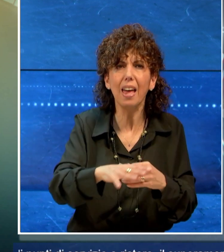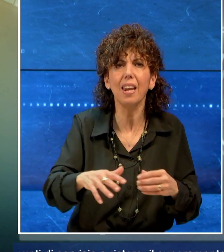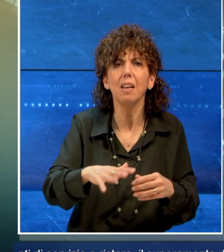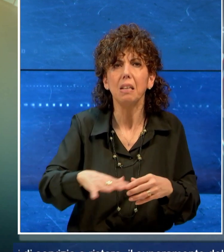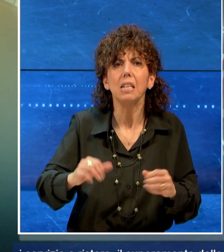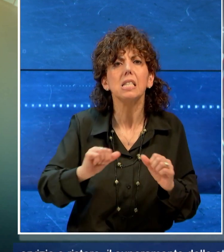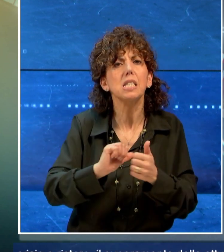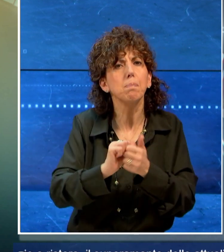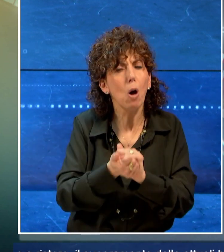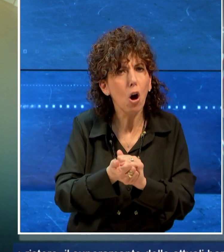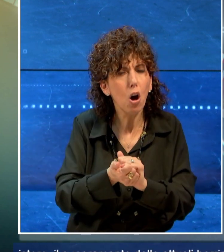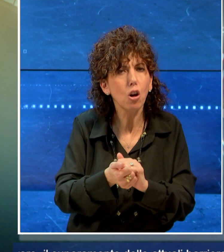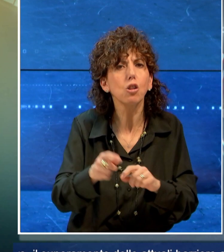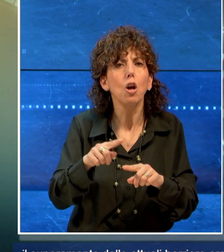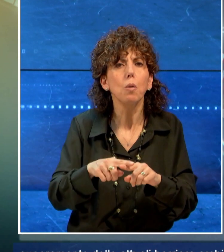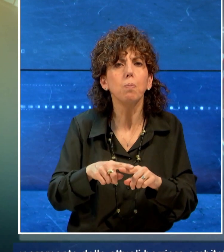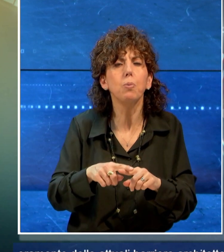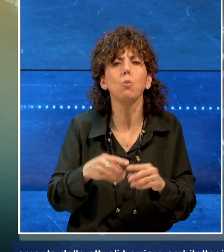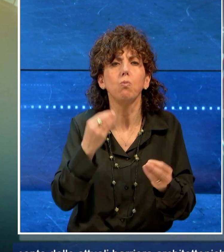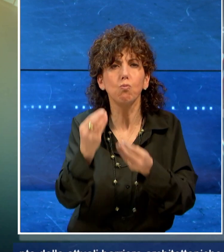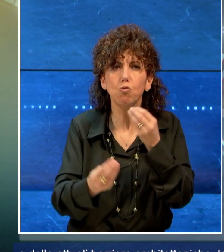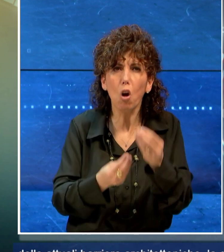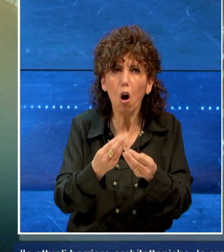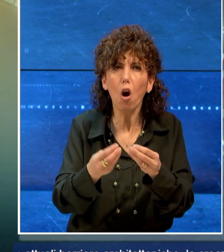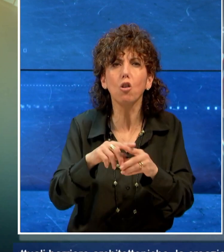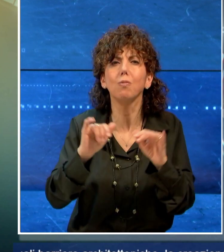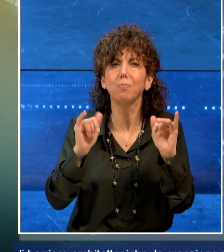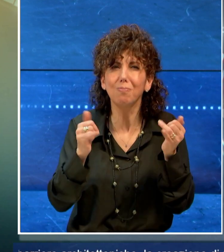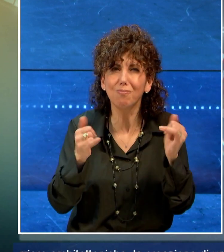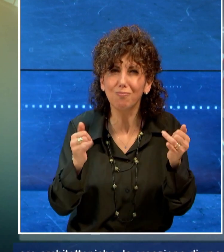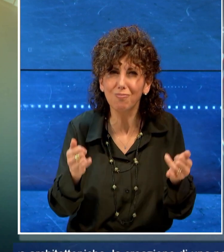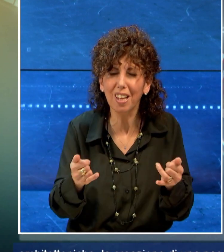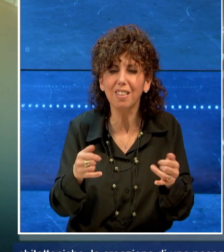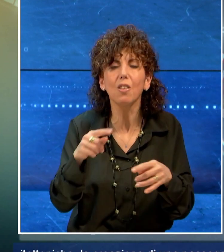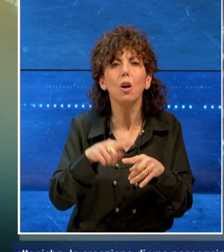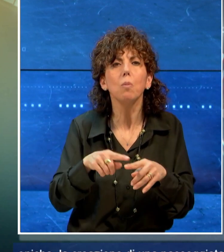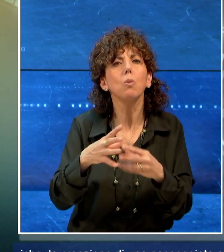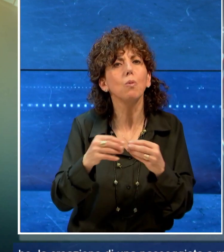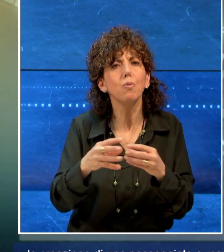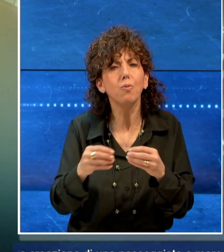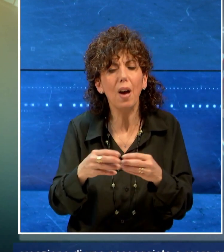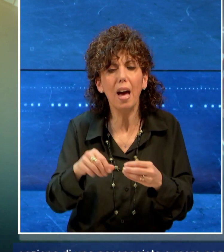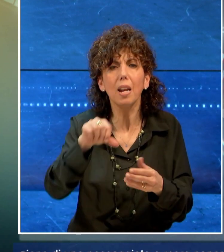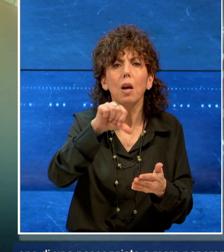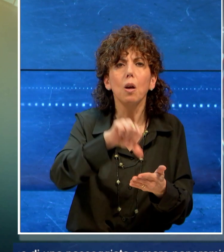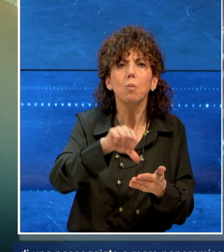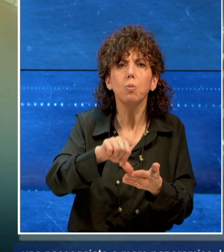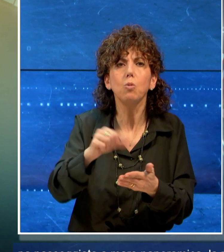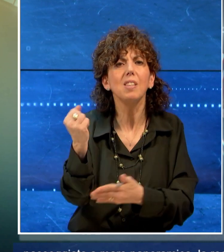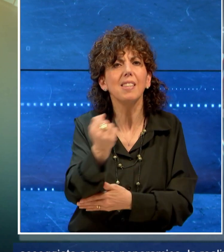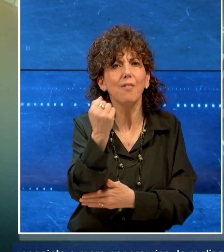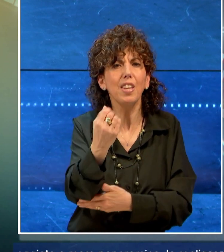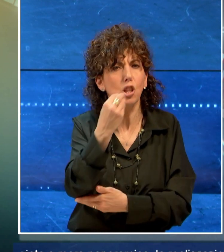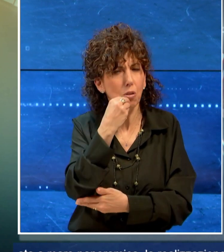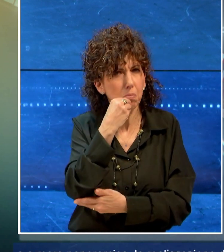sportive e ludico-ricreative la realizzazione di punti di servizio e